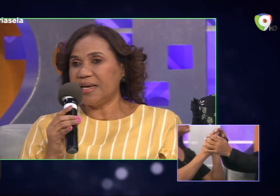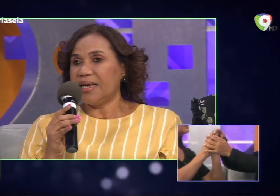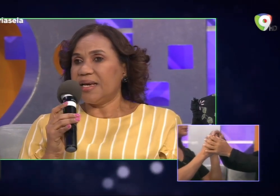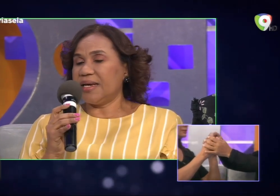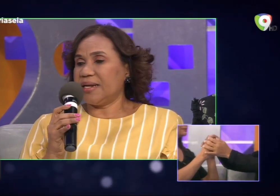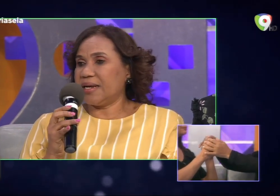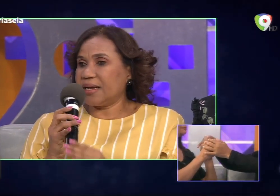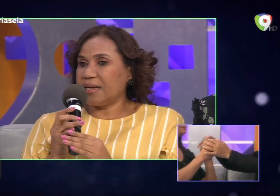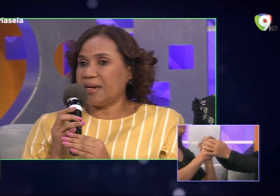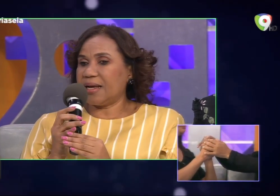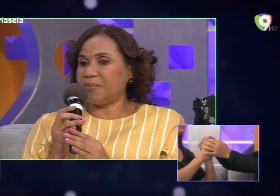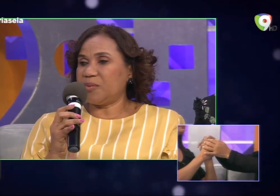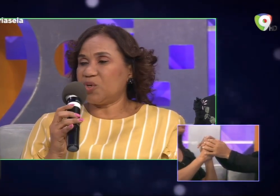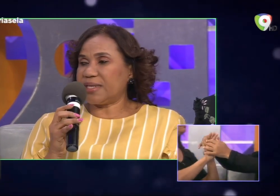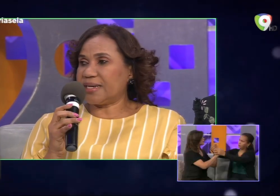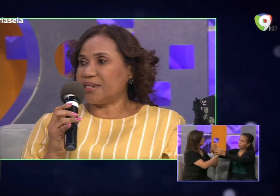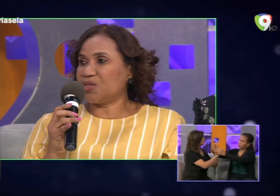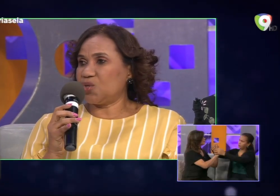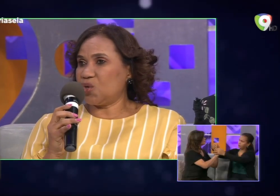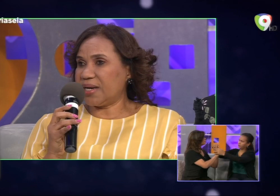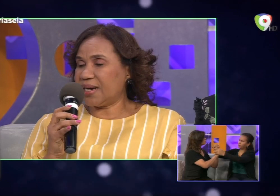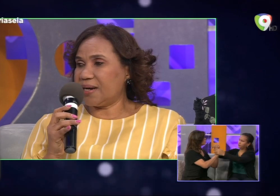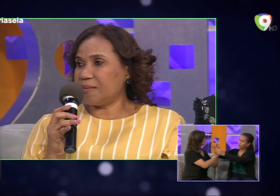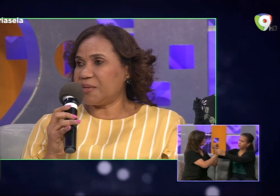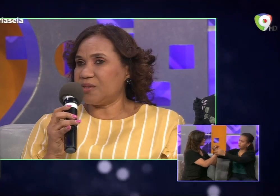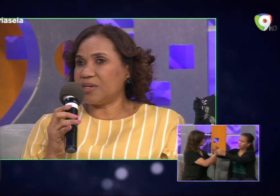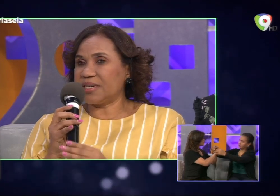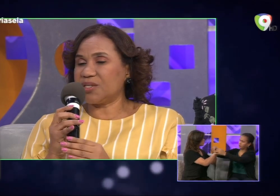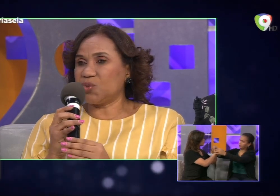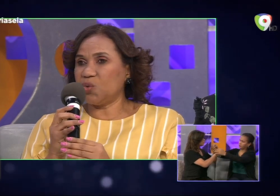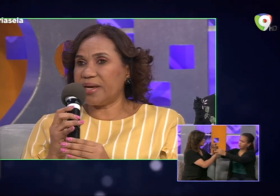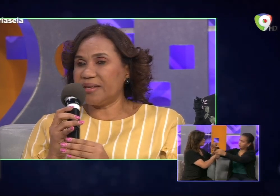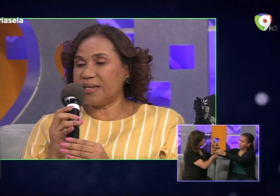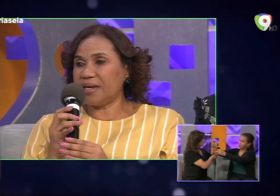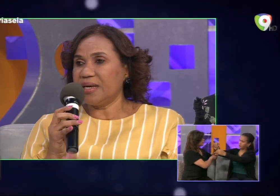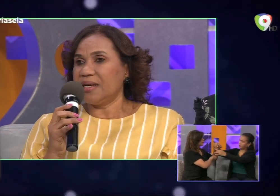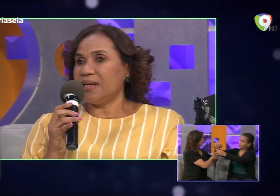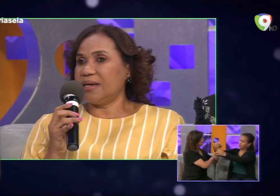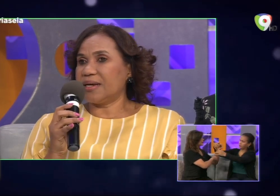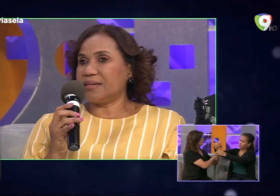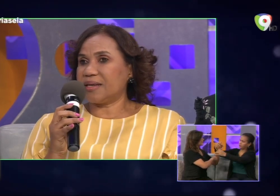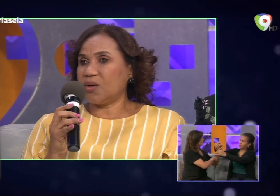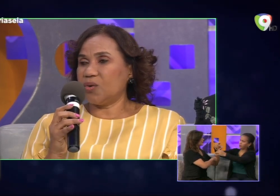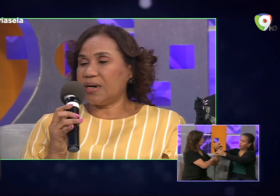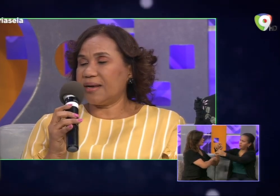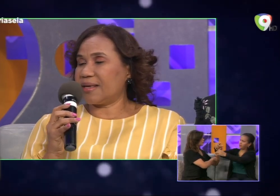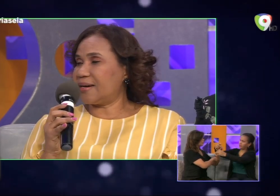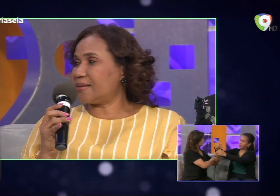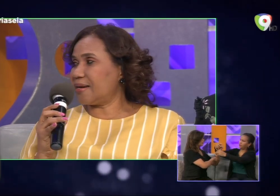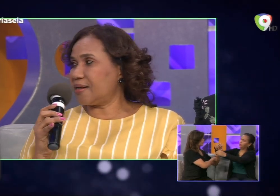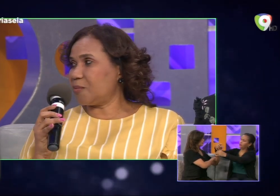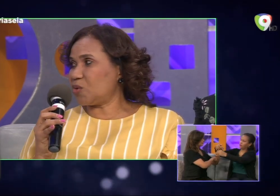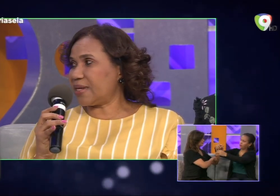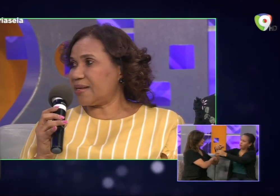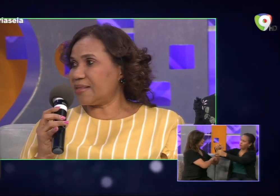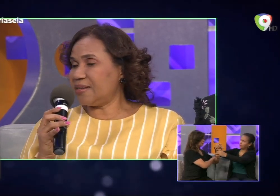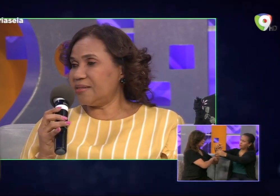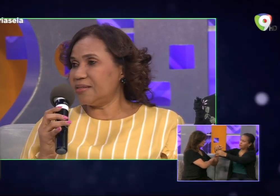en la biblioteca nacional pedro enrique escureña en el salón aida cartagena portal latín